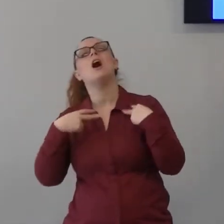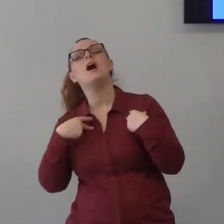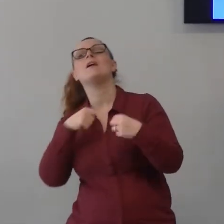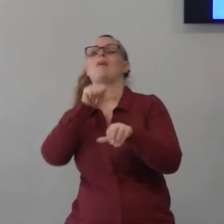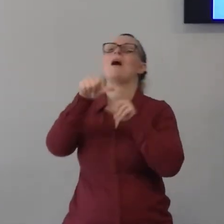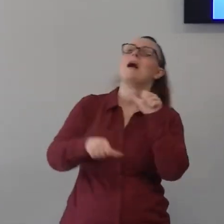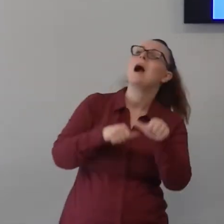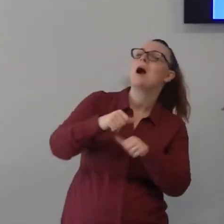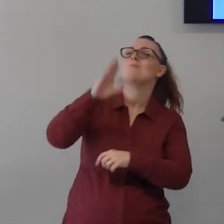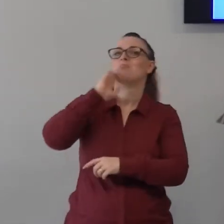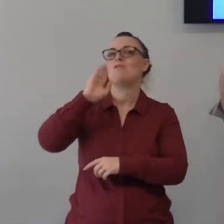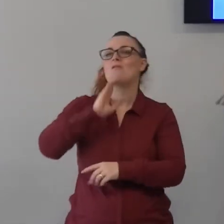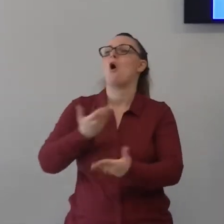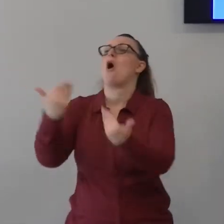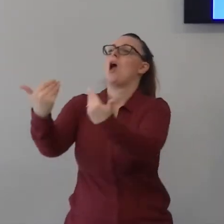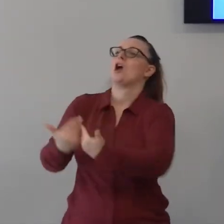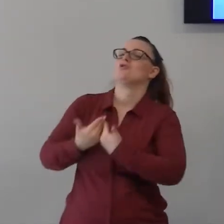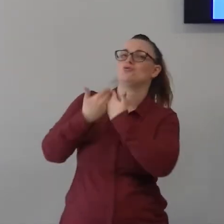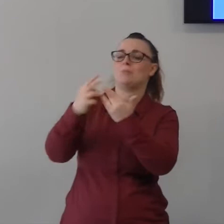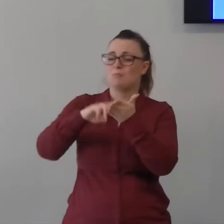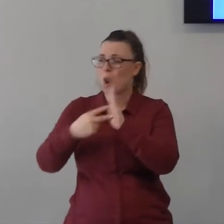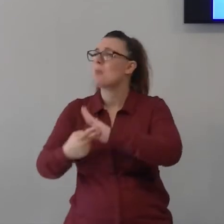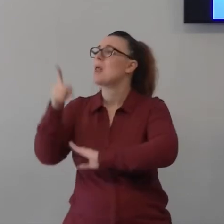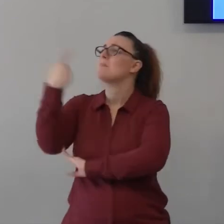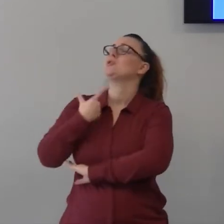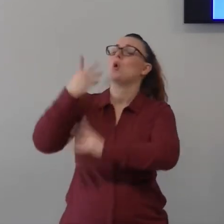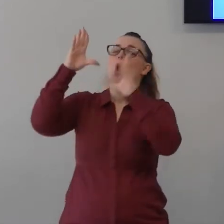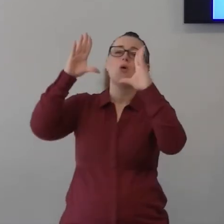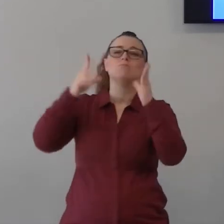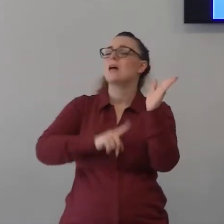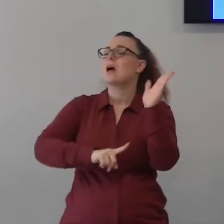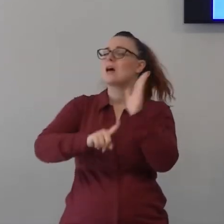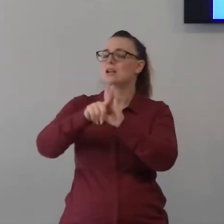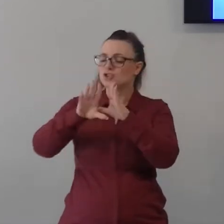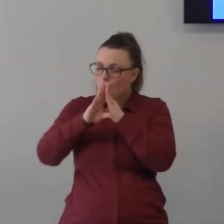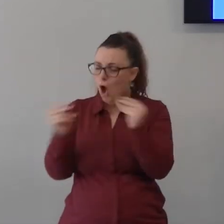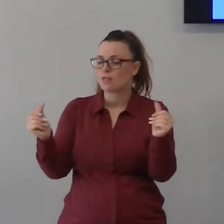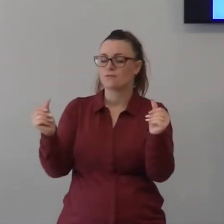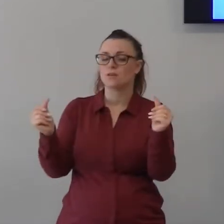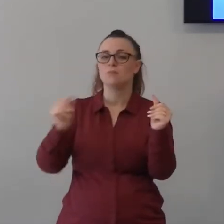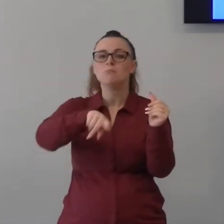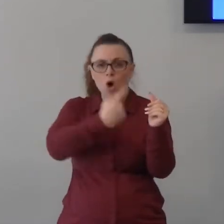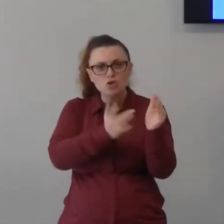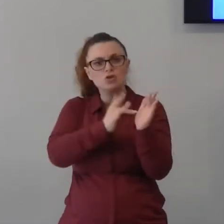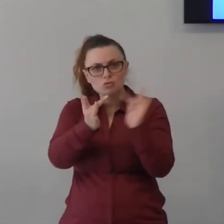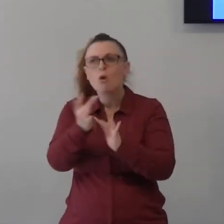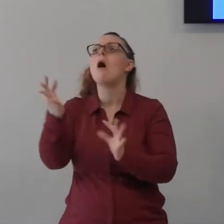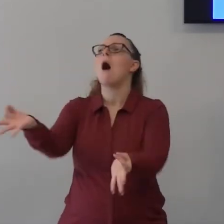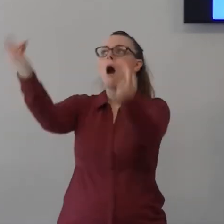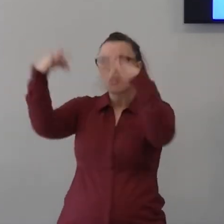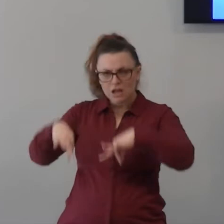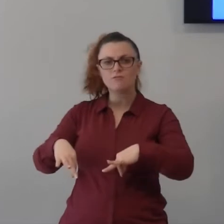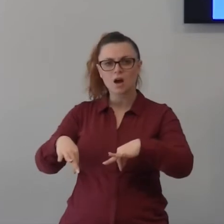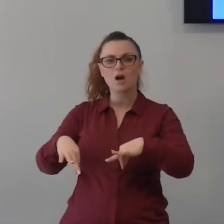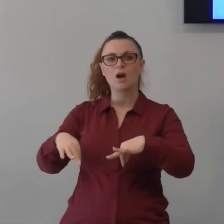arriva perché ho questo problema arriva nella mia vita poi Gesù arriva ci chiede di